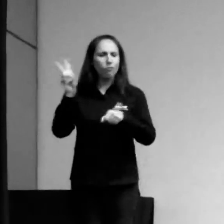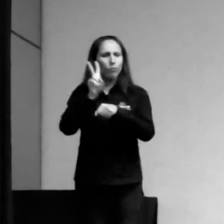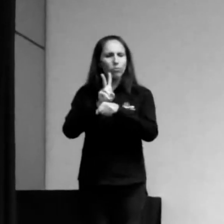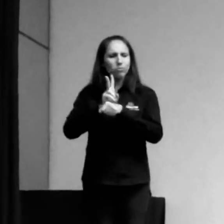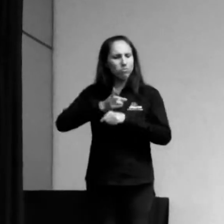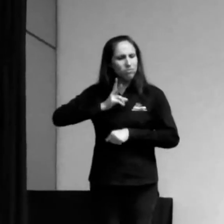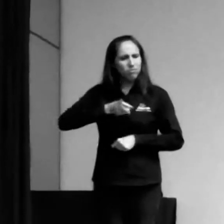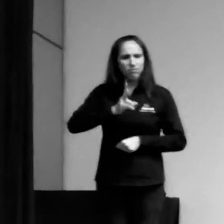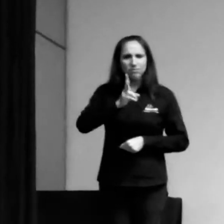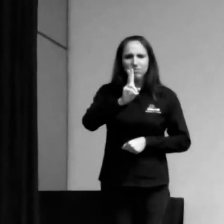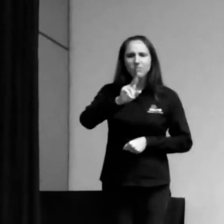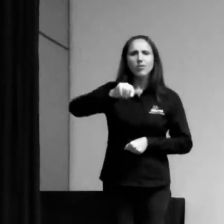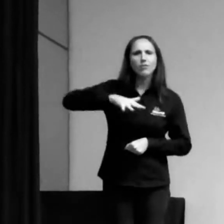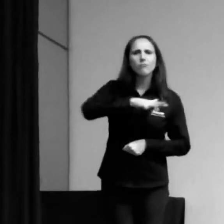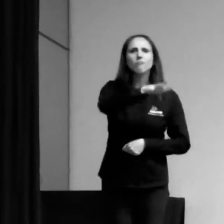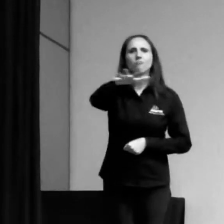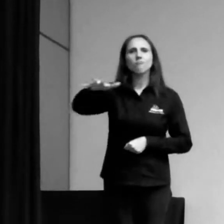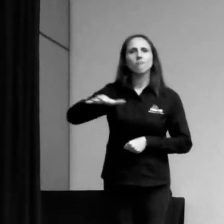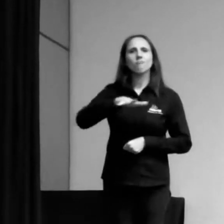da civilização.